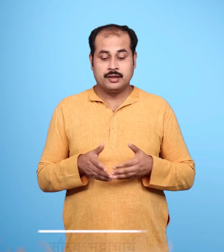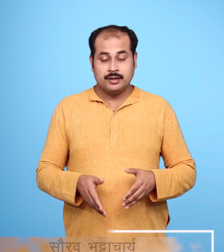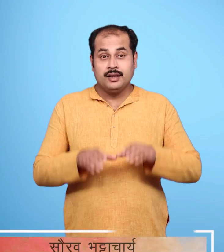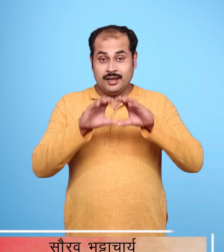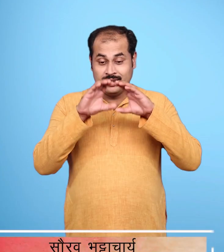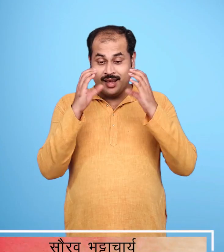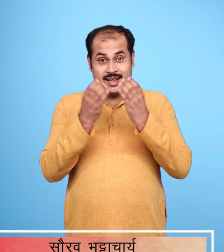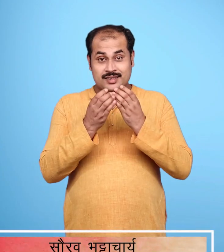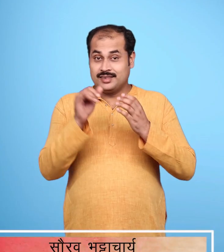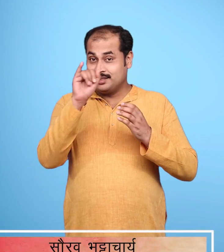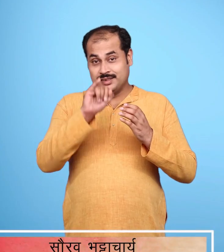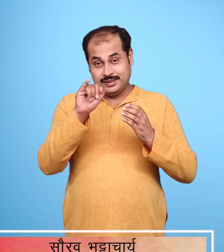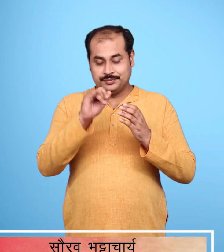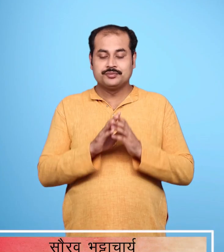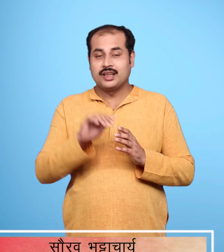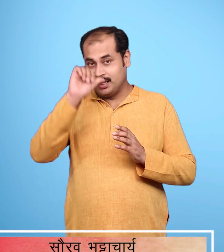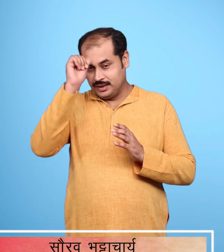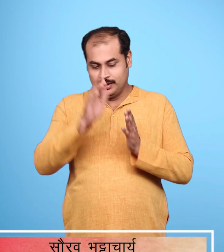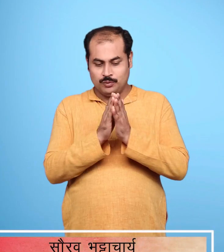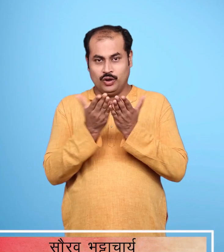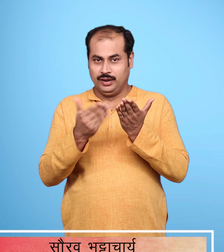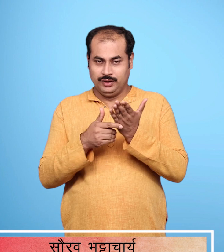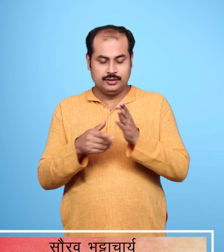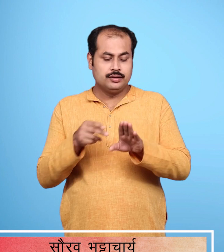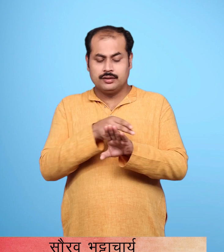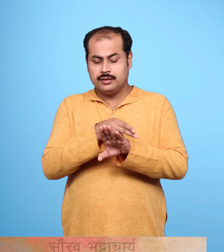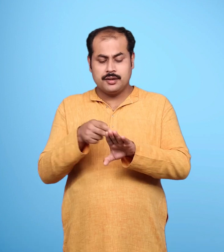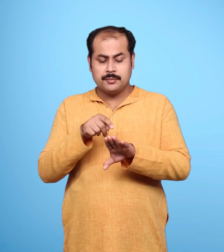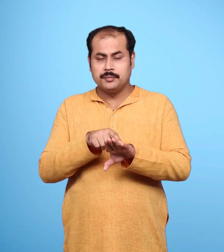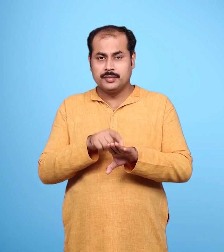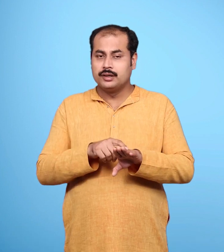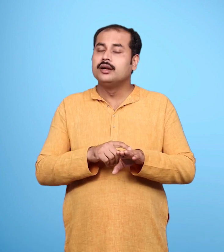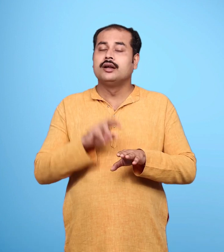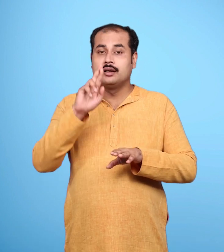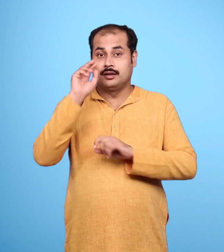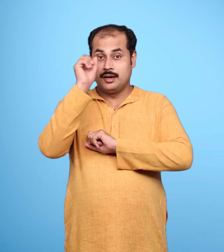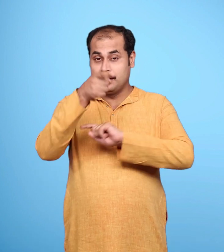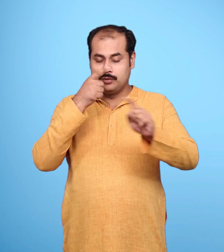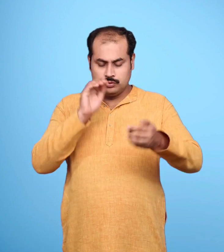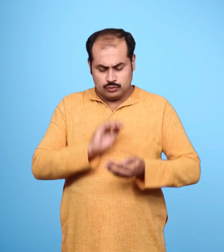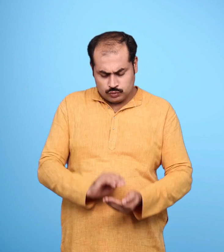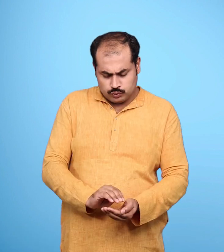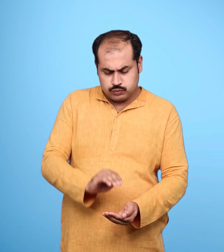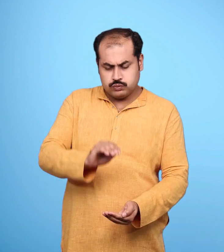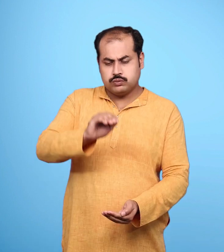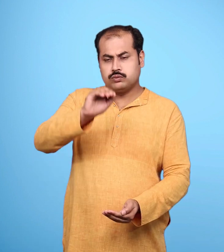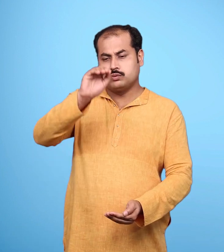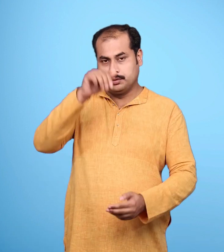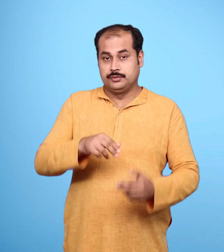कक्षाची की हिंदी की पाठे पुस्तक बाल राम कथा बारह पाठों की इस पुस्तक का